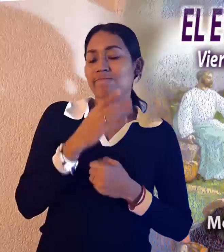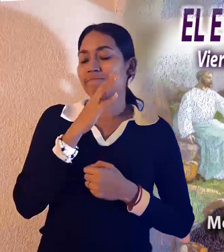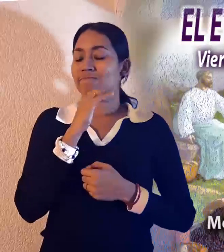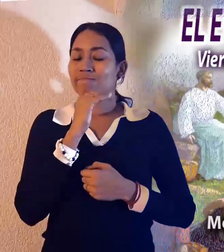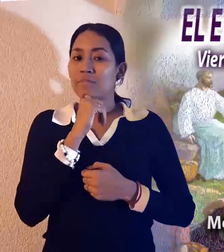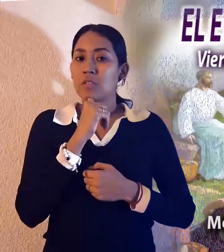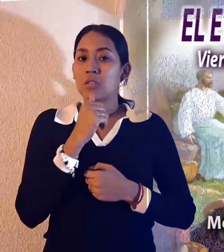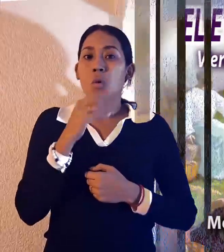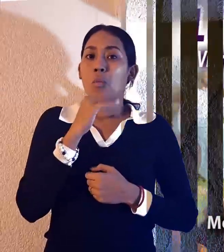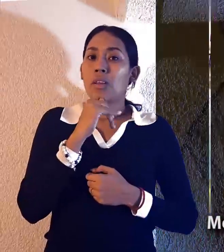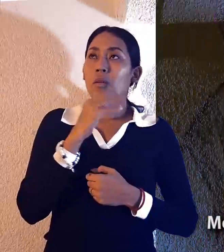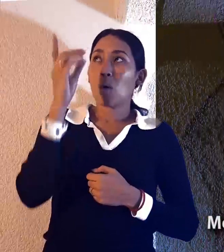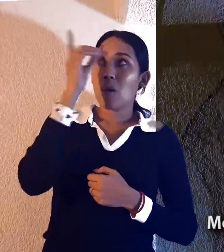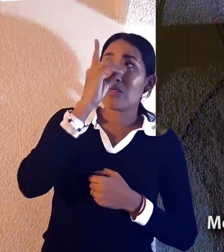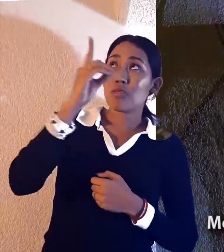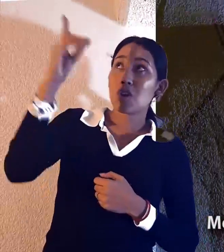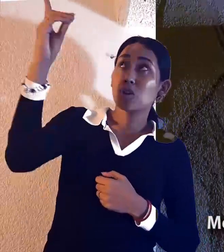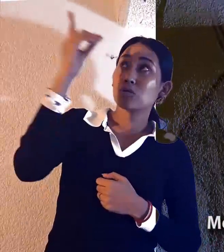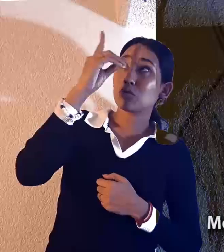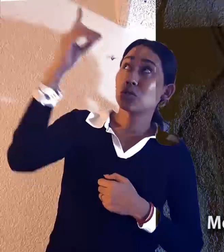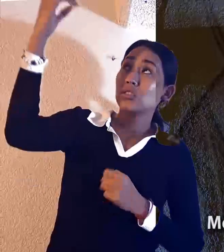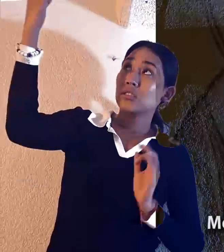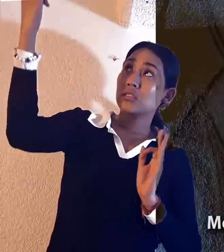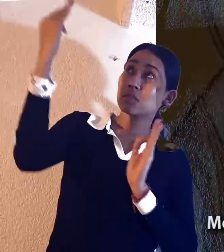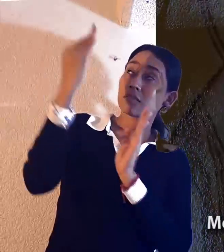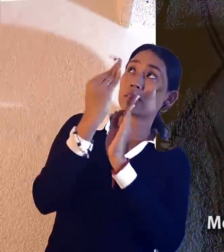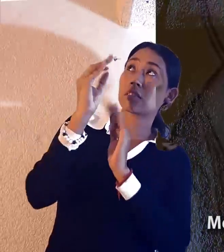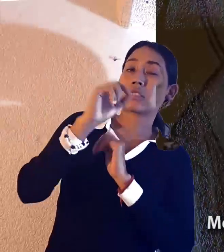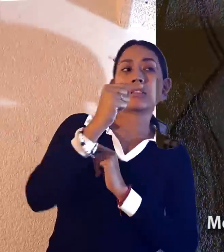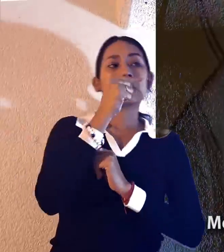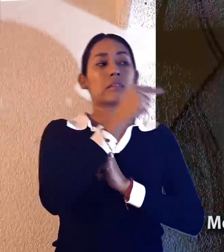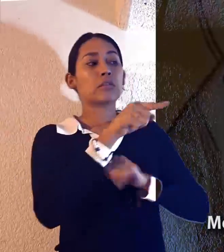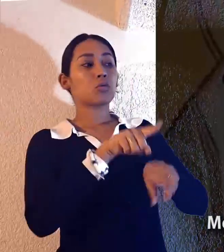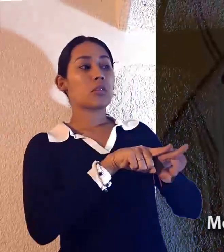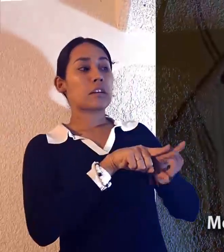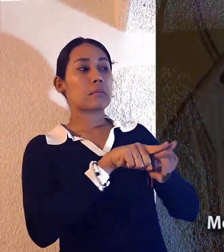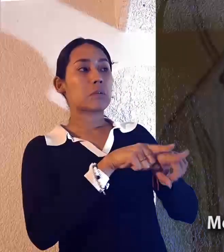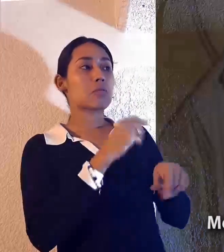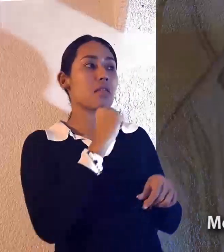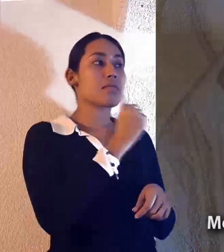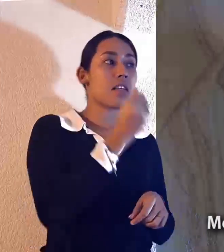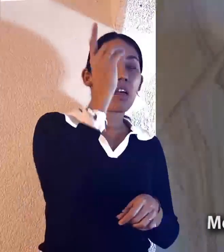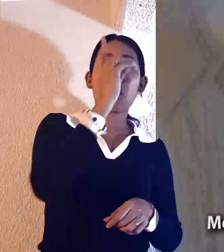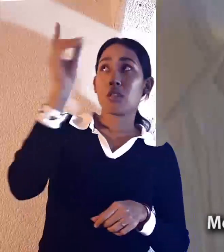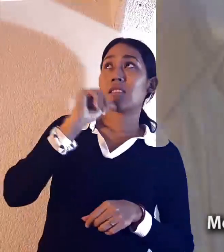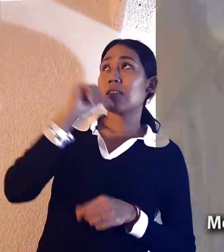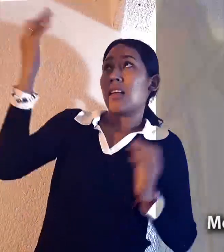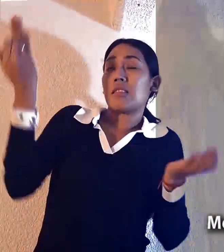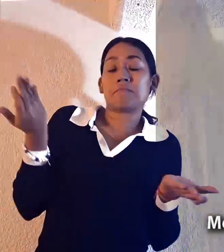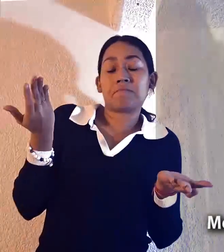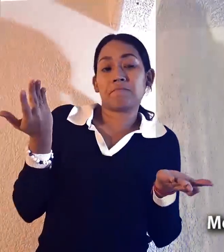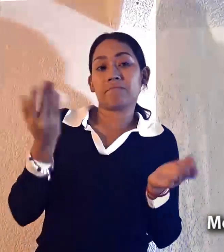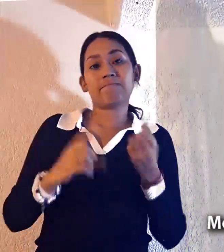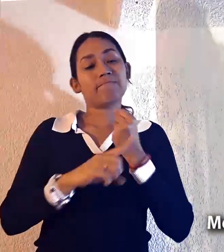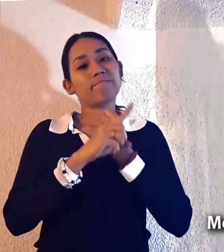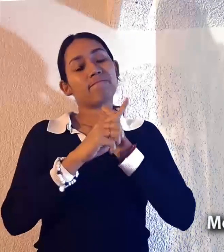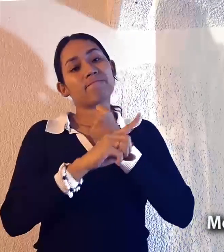Ni se acerca a Dios y tampoco se reconcilia con su hermano. La crítica de Jesús a los fariseos